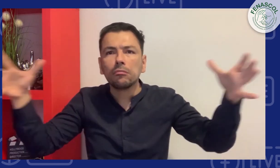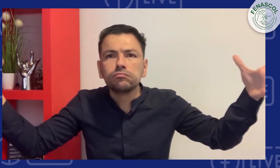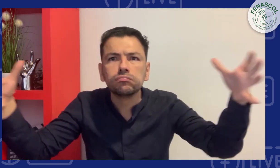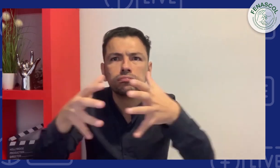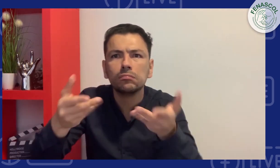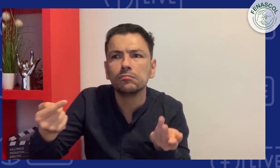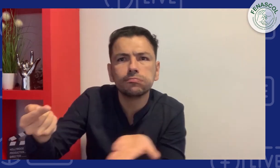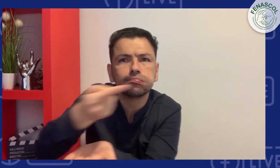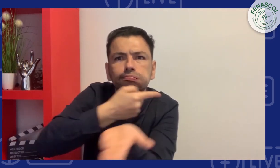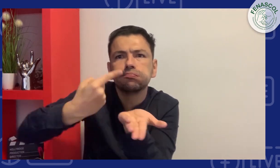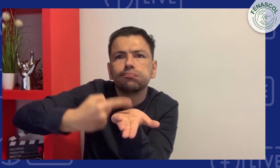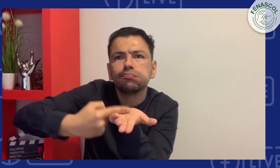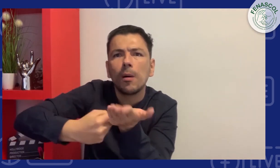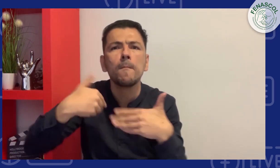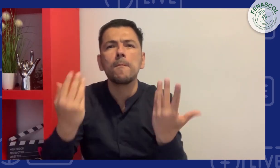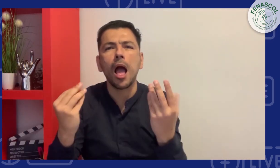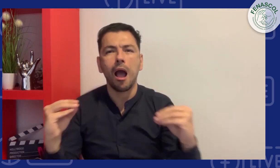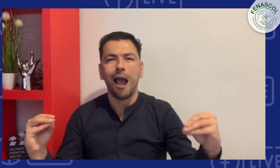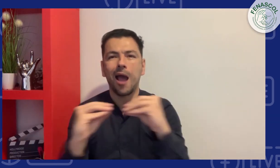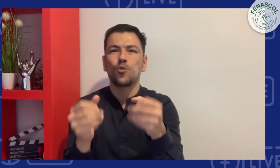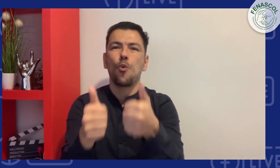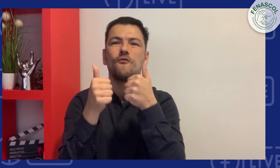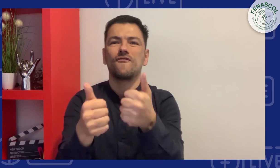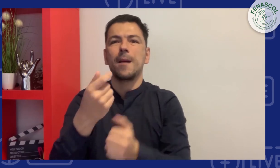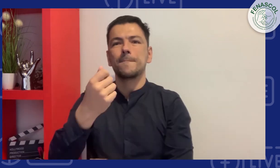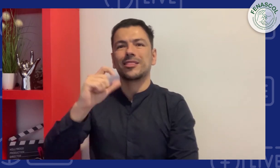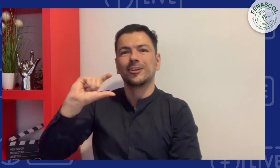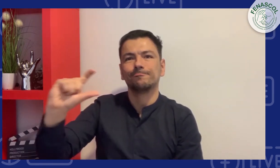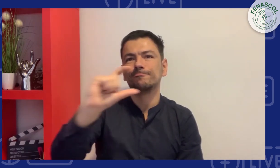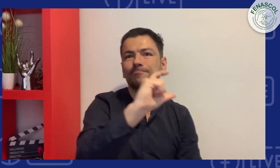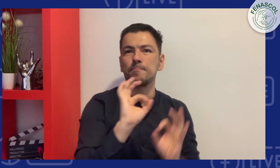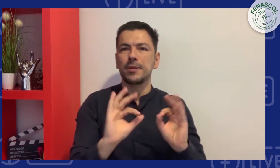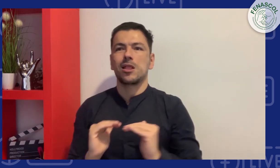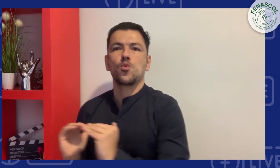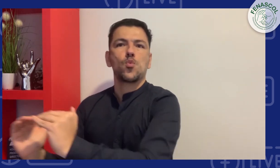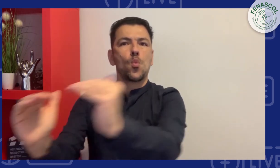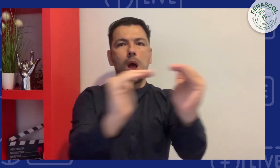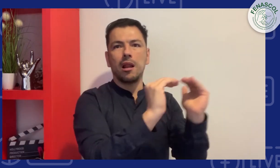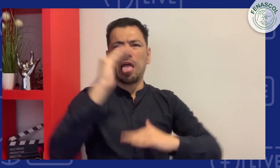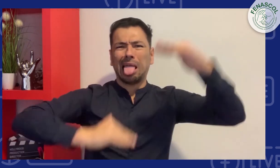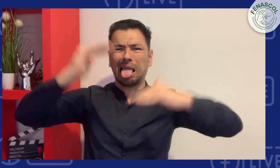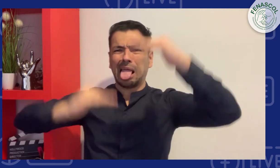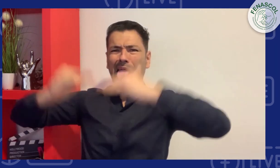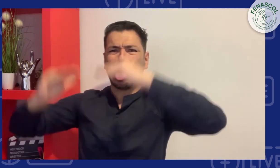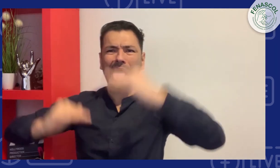poder acordar también la tarifa en los servicios de interpretación que no sea tan desigual que pueda